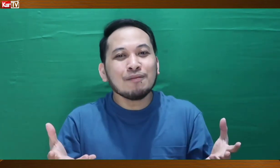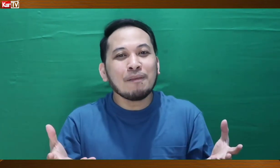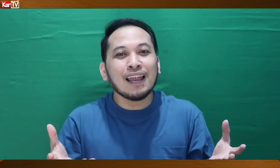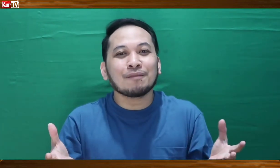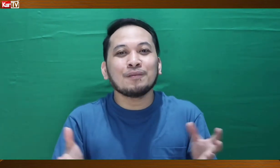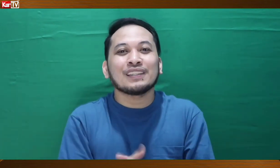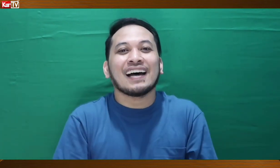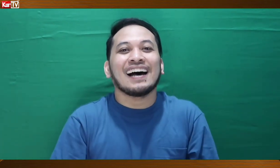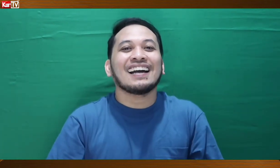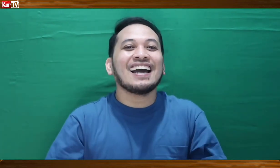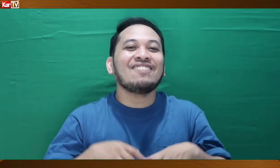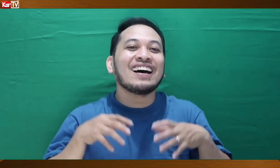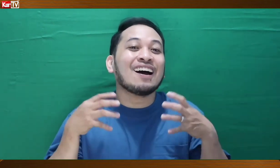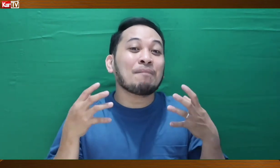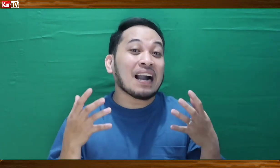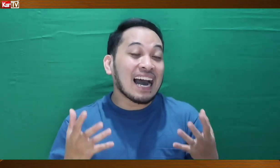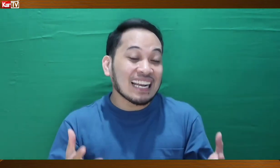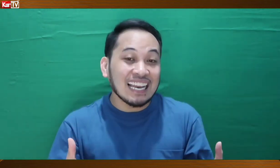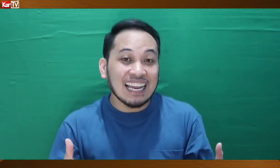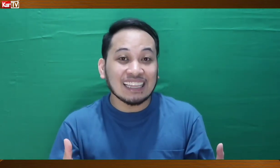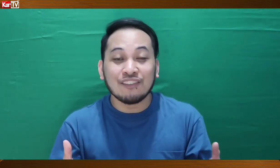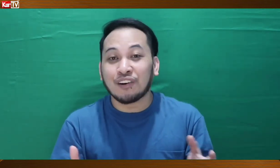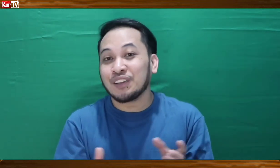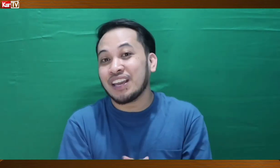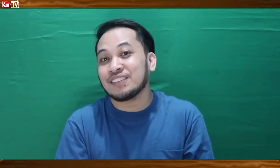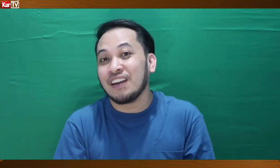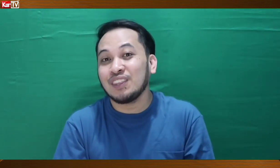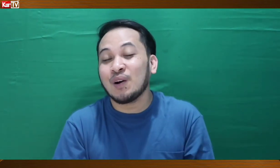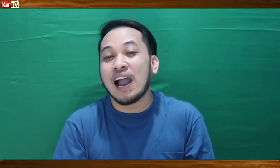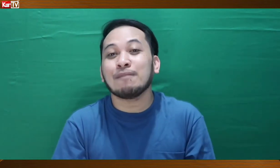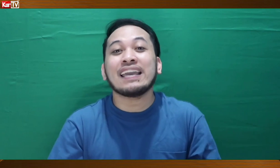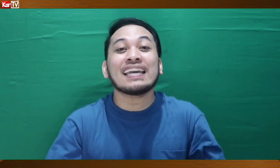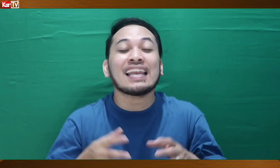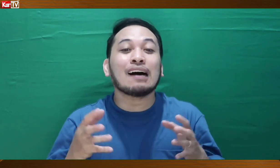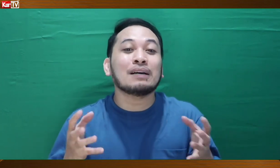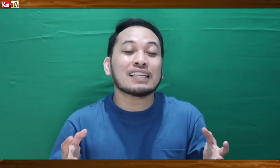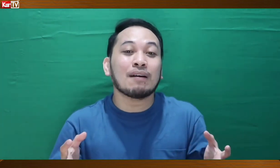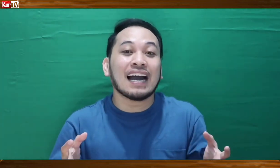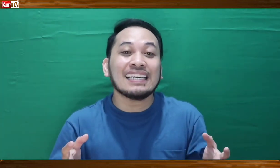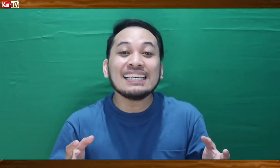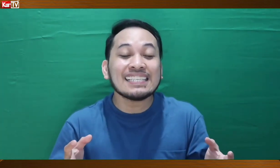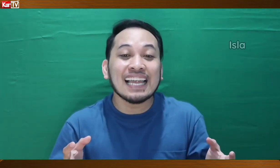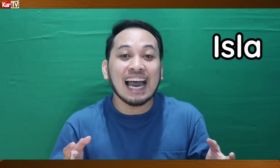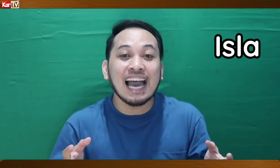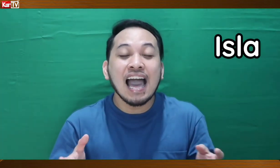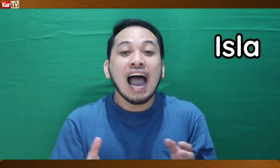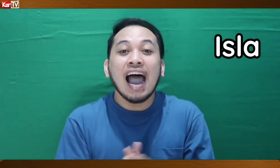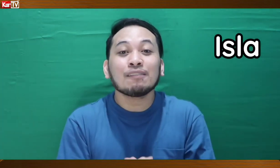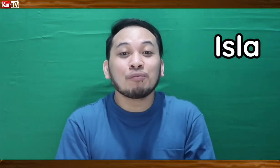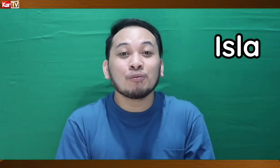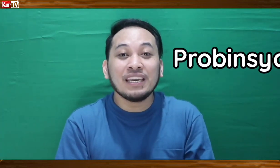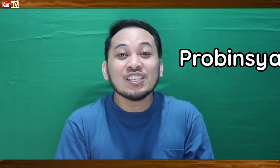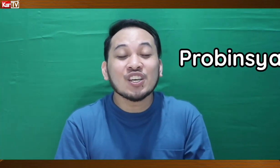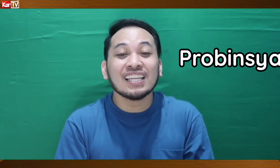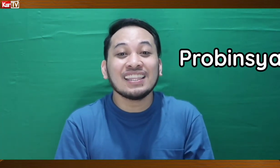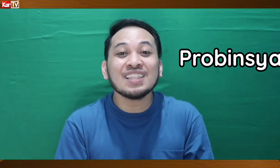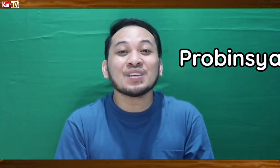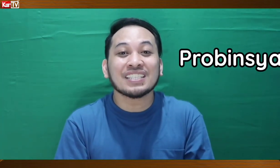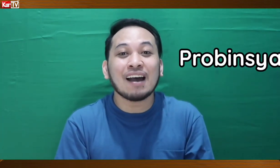nyo binabalak pumunta? Kaya naman, ang pag-aaralan natin for today's video ay may kinalaman sa mga isla at probinsya dito sa